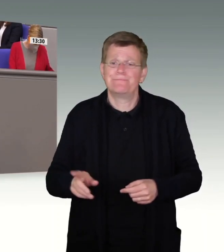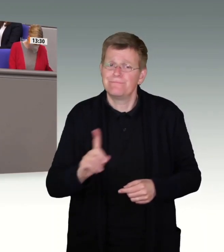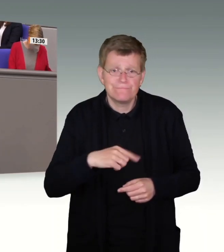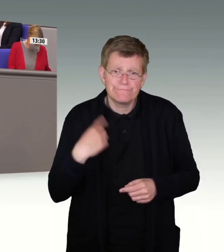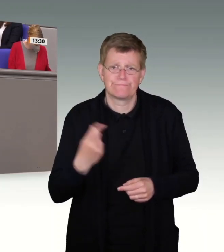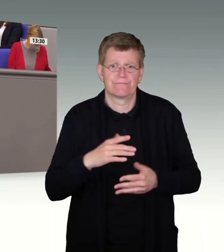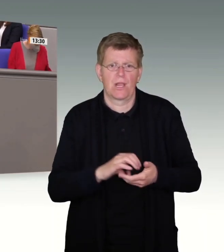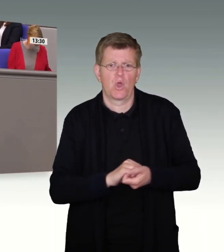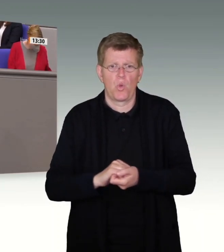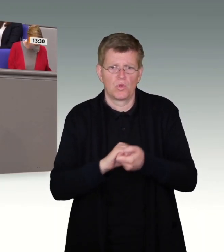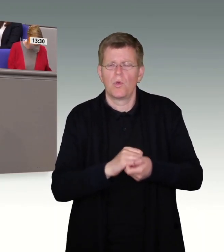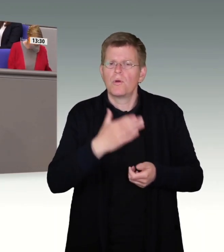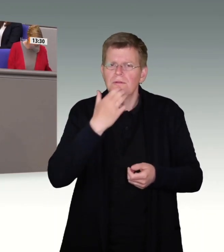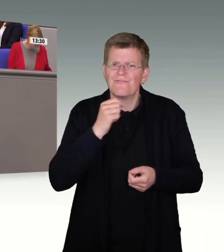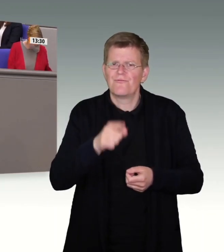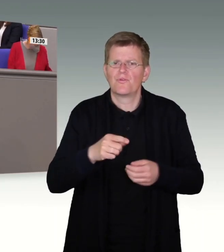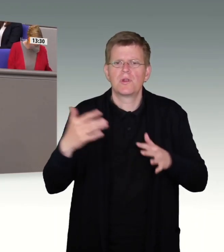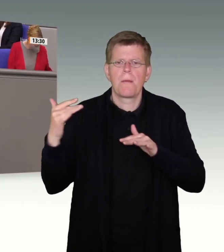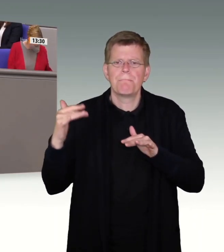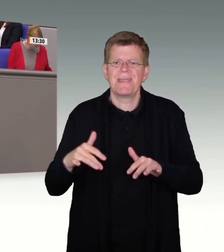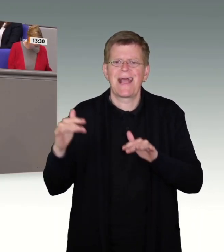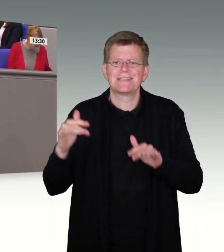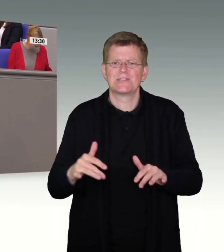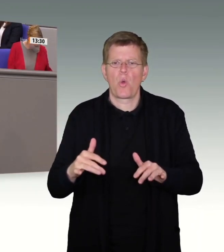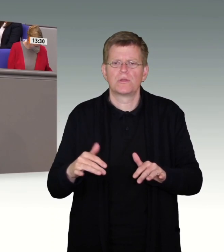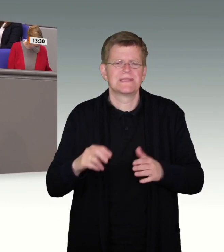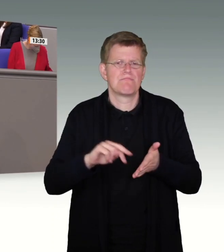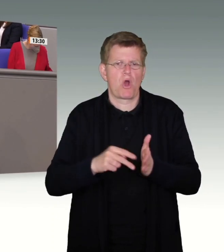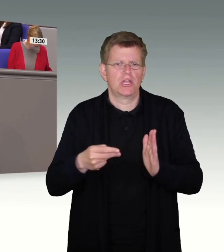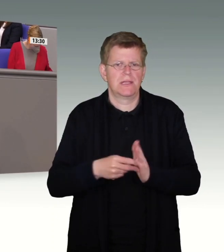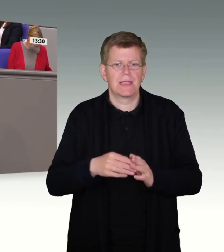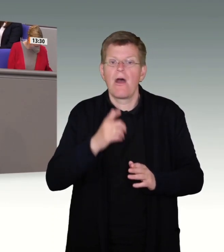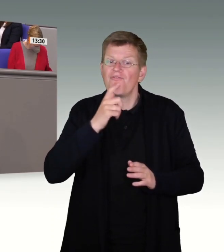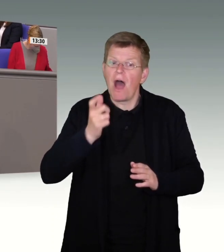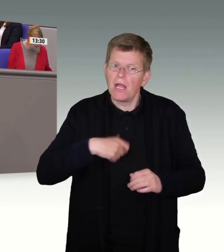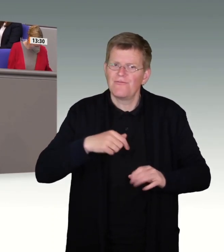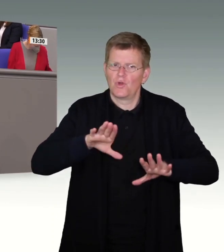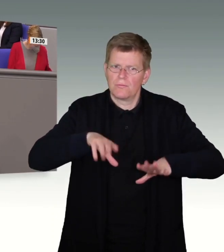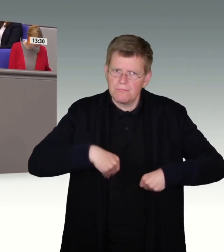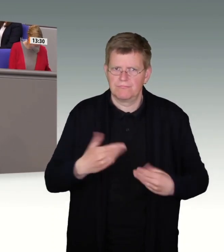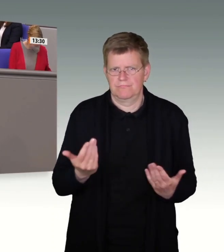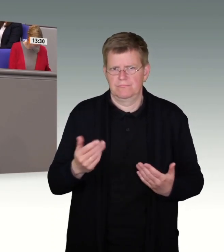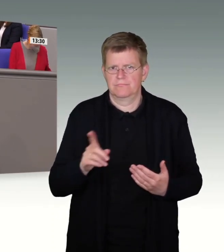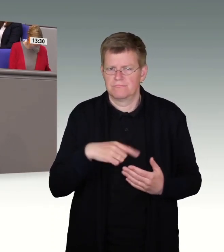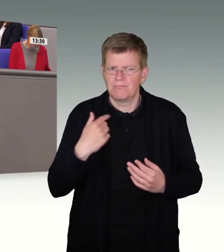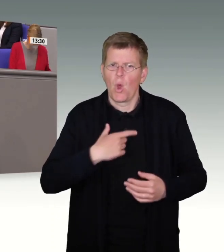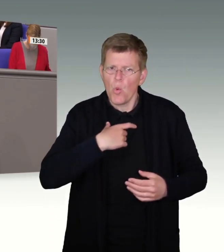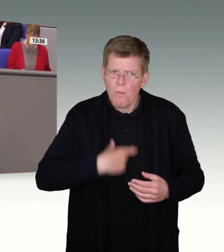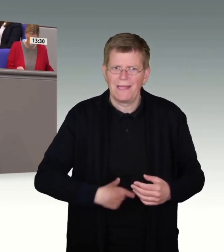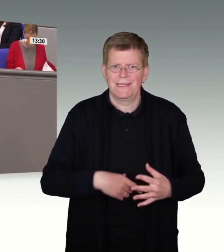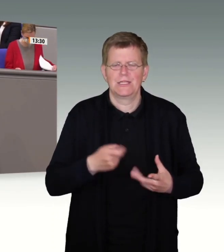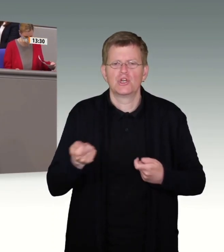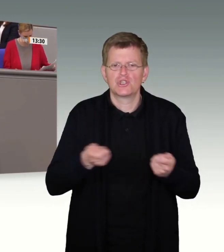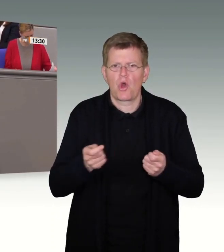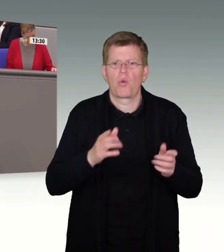verantwortungsbewusste Migrationspolitik. Wir von der Union stehen für Humanität, Steuerung und Ordnung. Wir